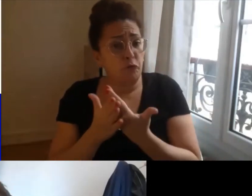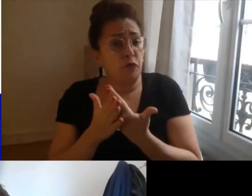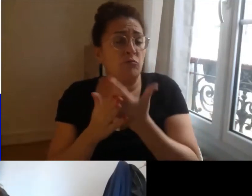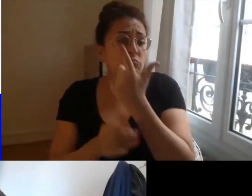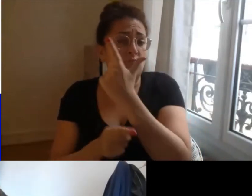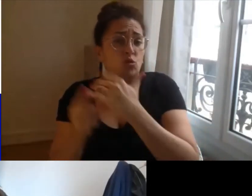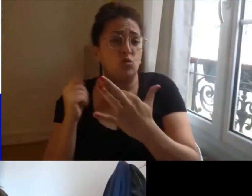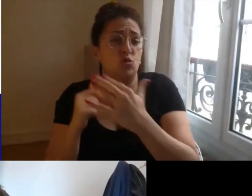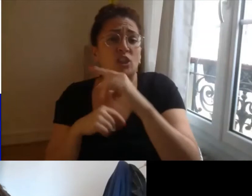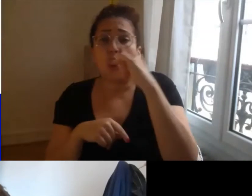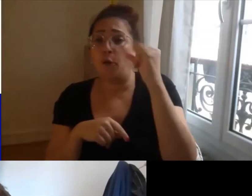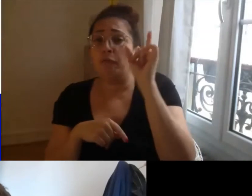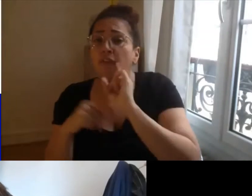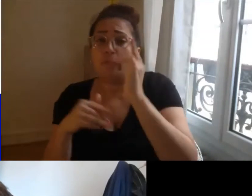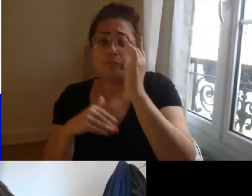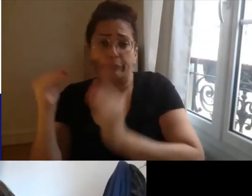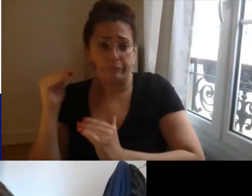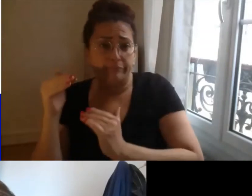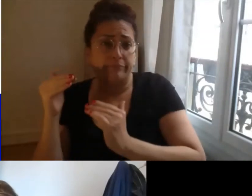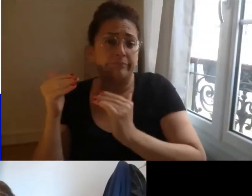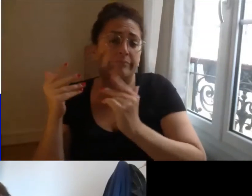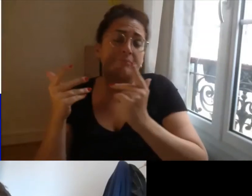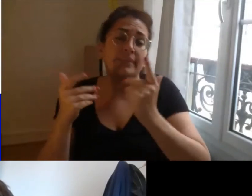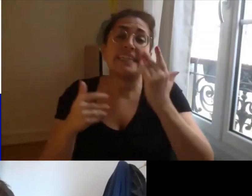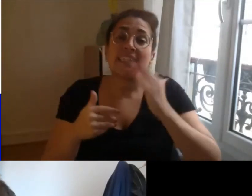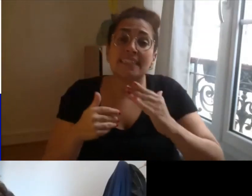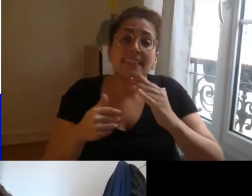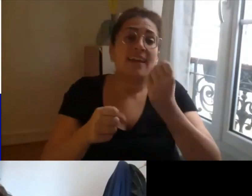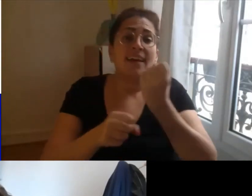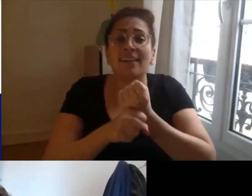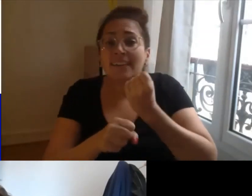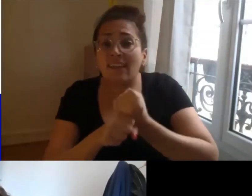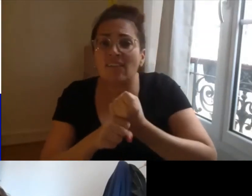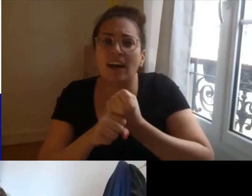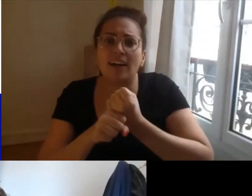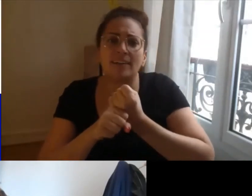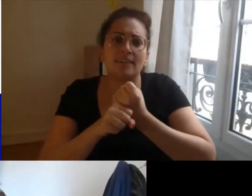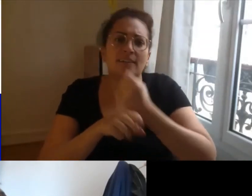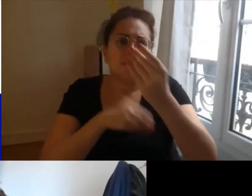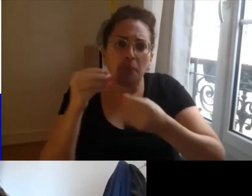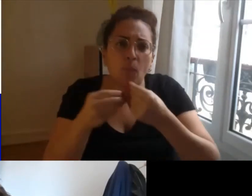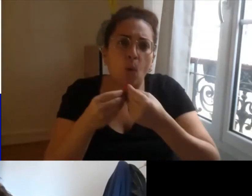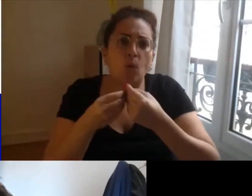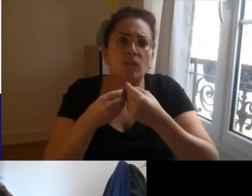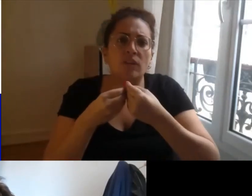liés à la division sexuelle du travail à la ségrégation du marché du travail etc